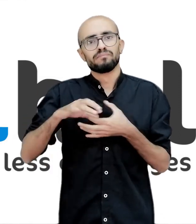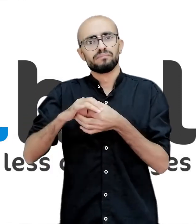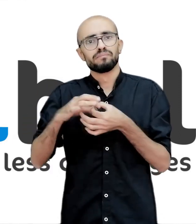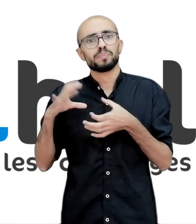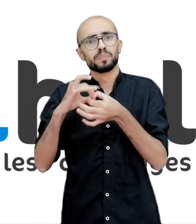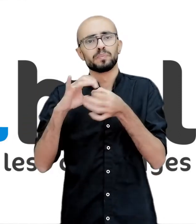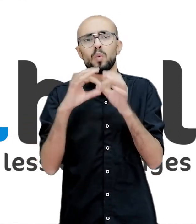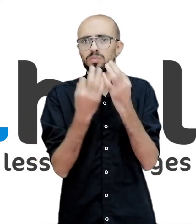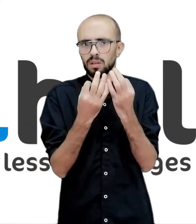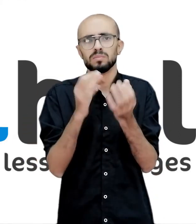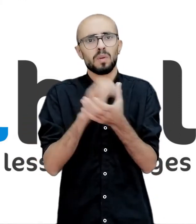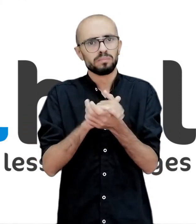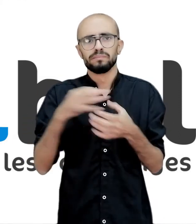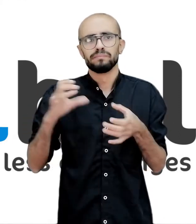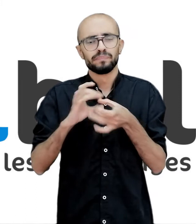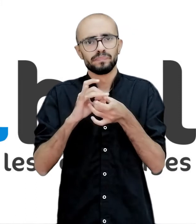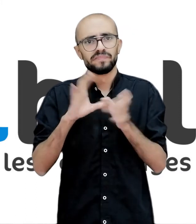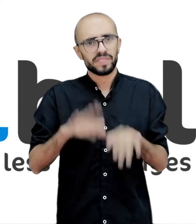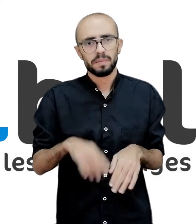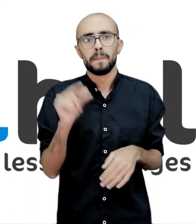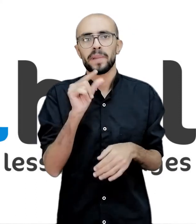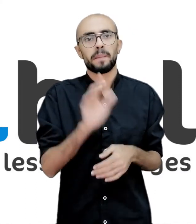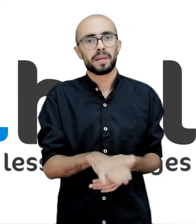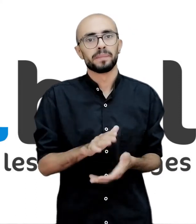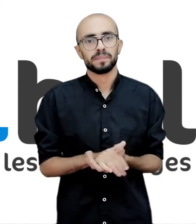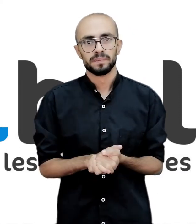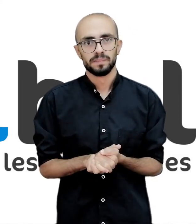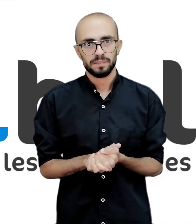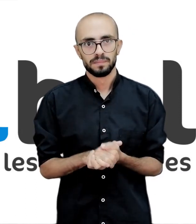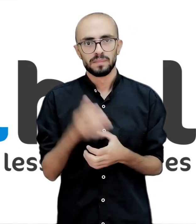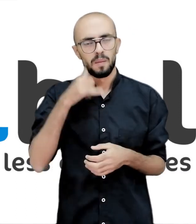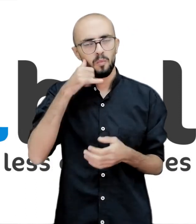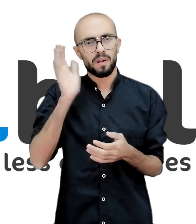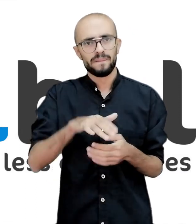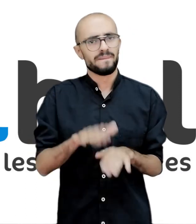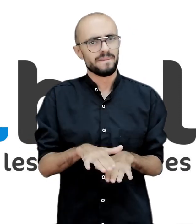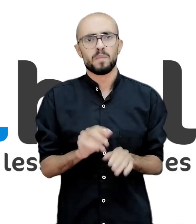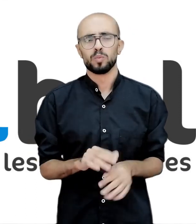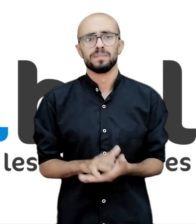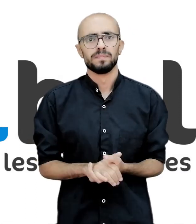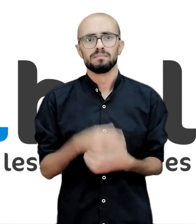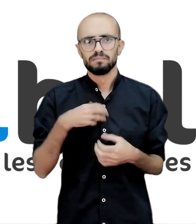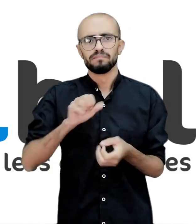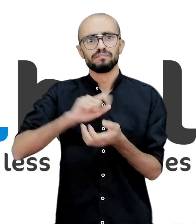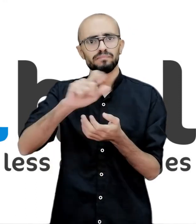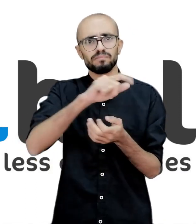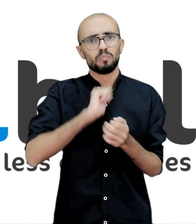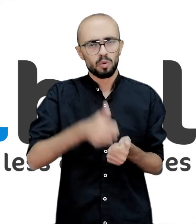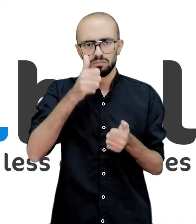الآخرين مع أفراد عائلتك من خلال استخدام تطبيق آيون على هاتفك المحمول تستطيع مشاركة